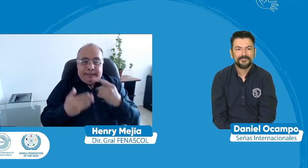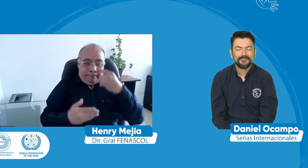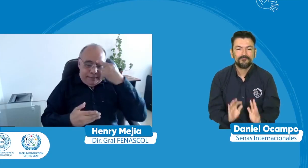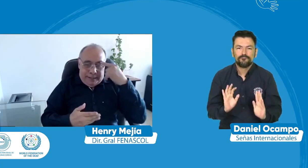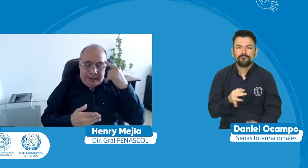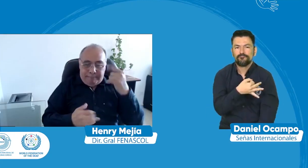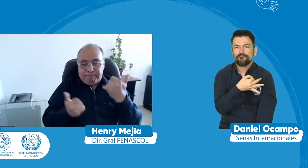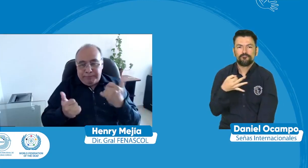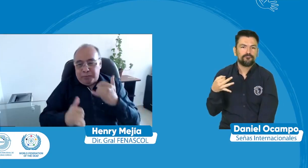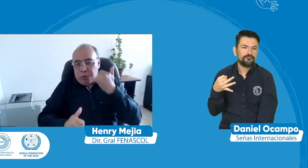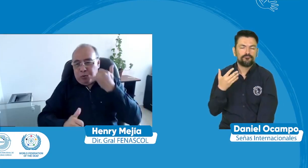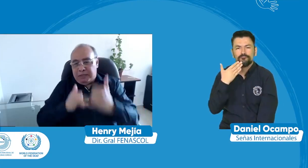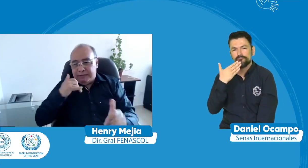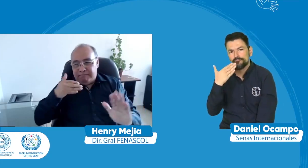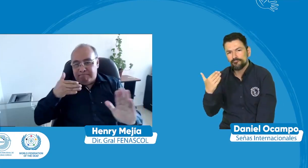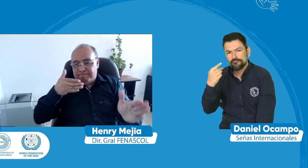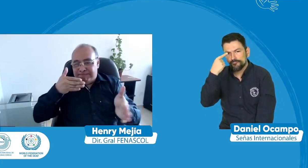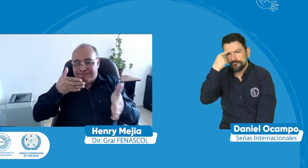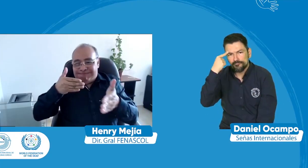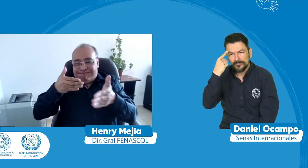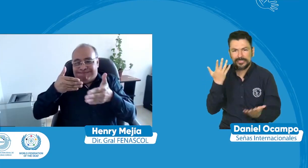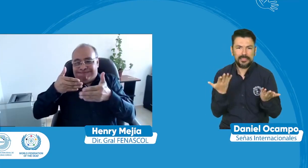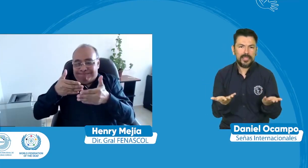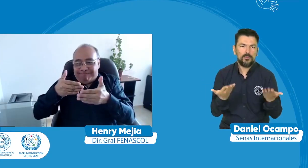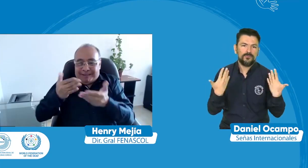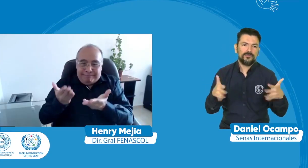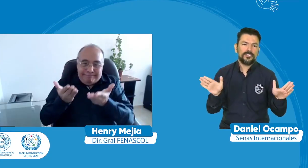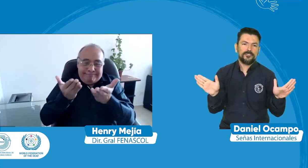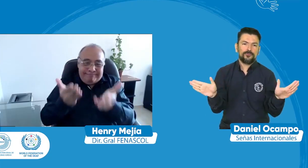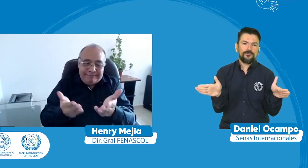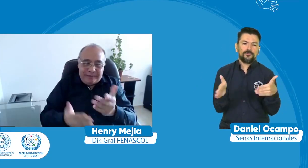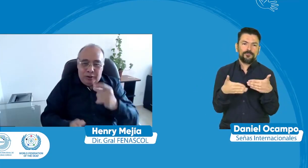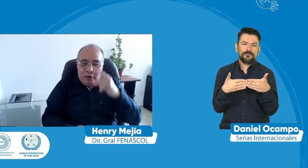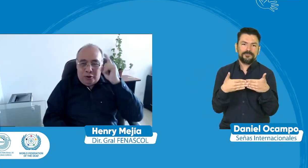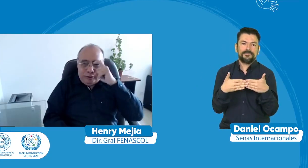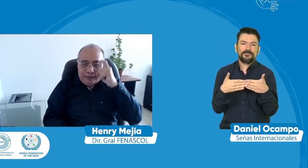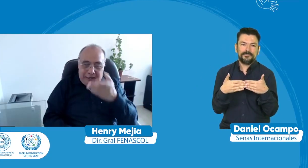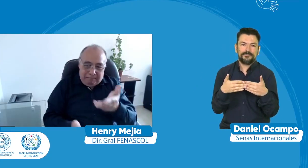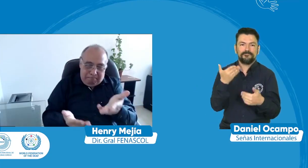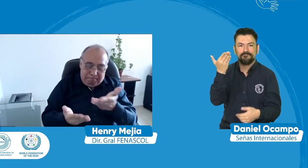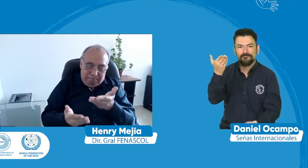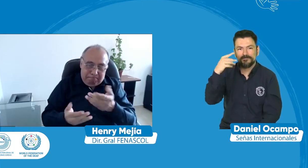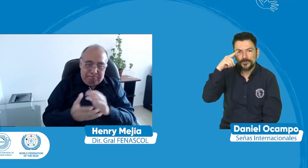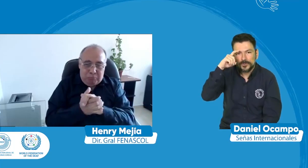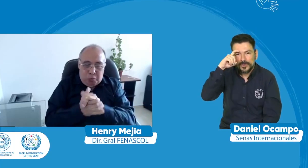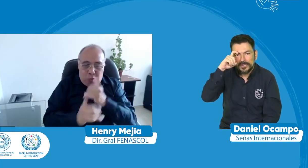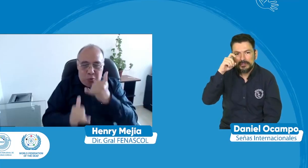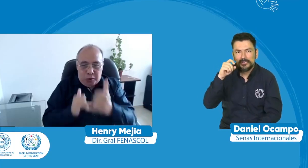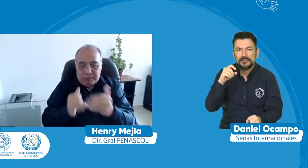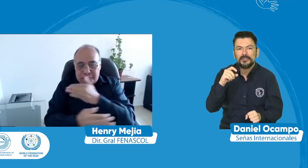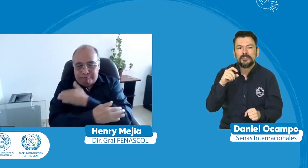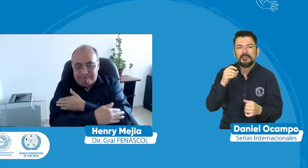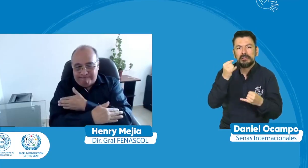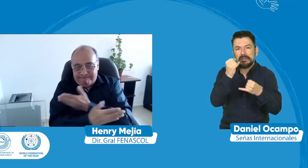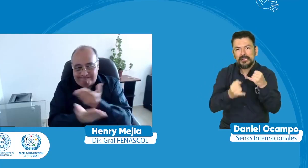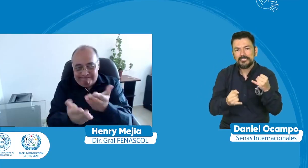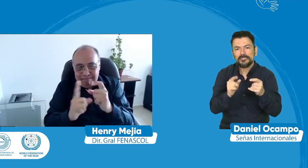perfecto gracias Paula y ya para cerrar este espacio pues también